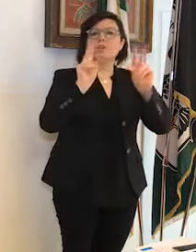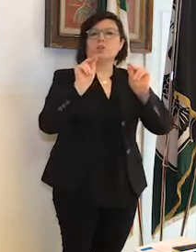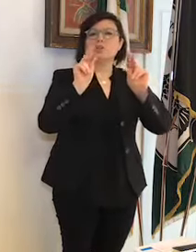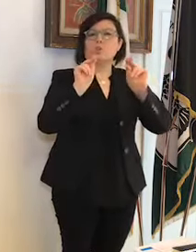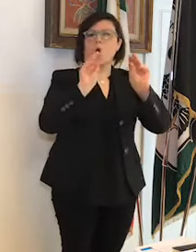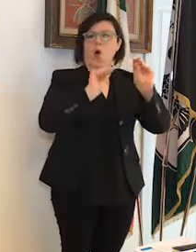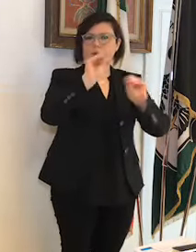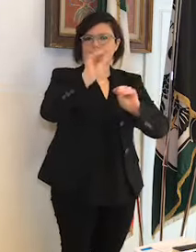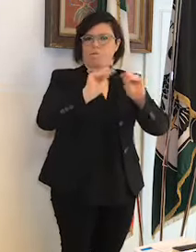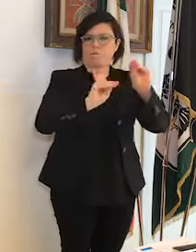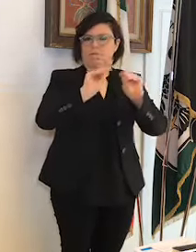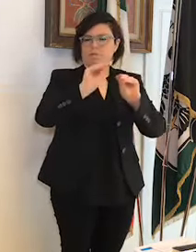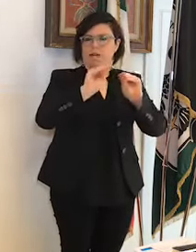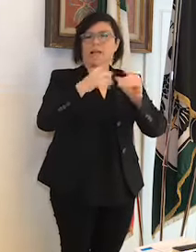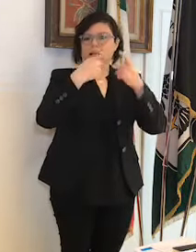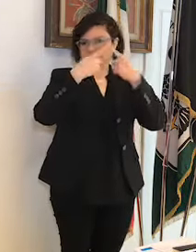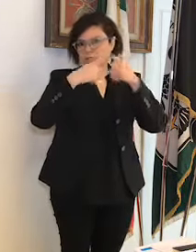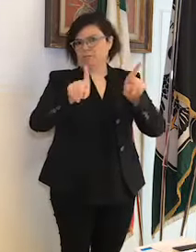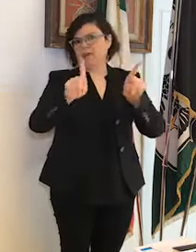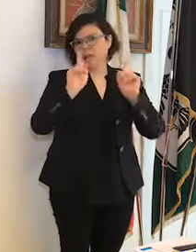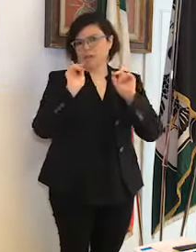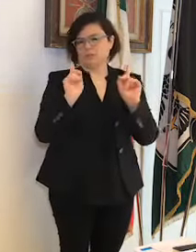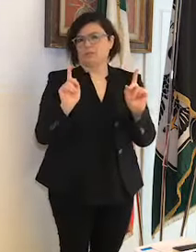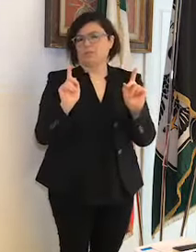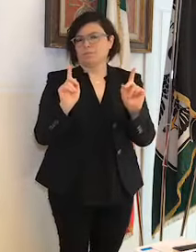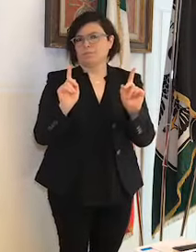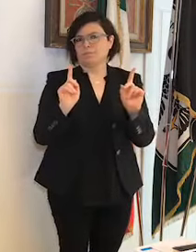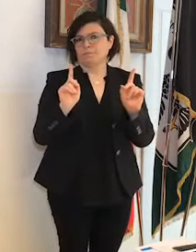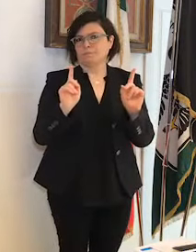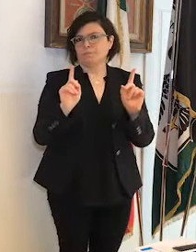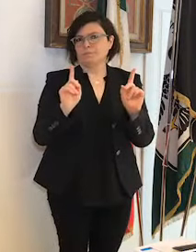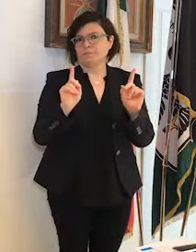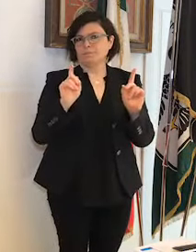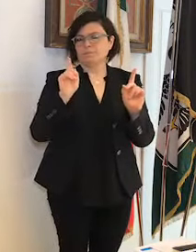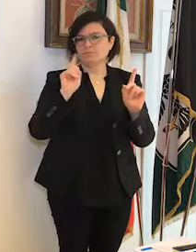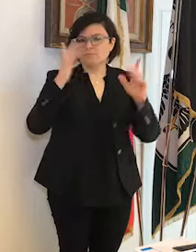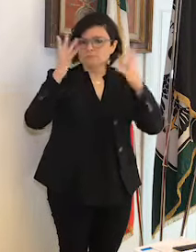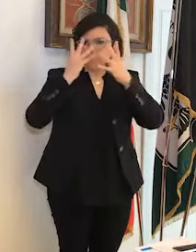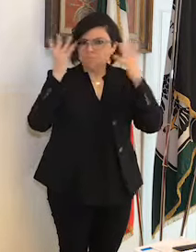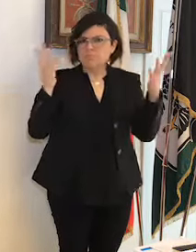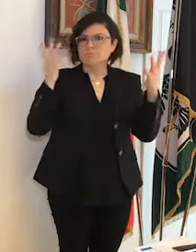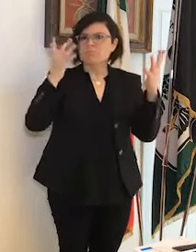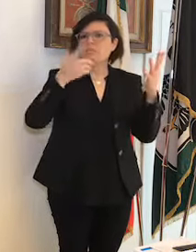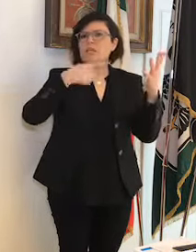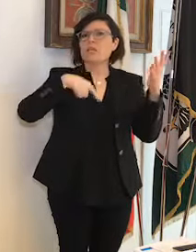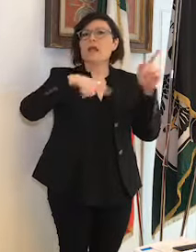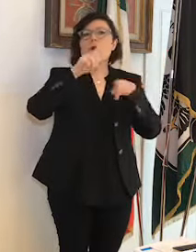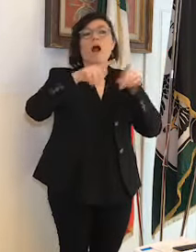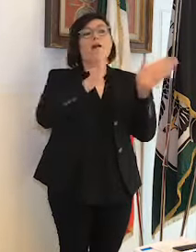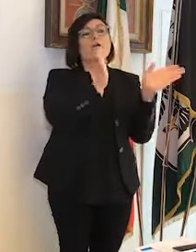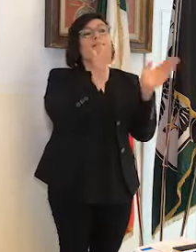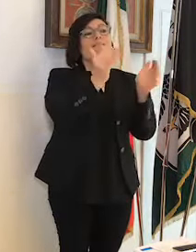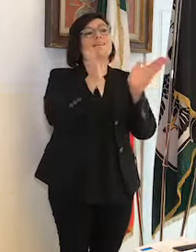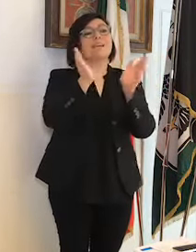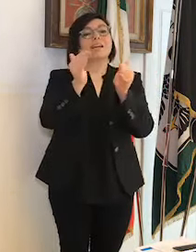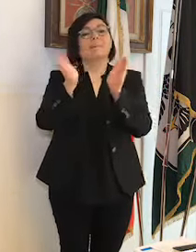molto diversa, è altrettanto evidente che alcuni reparti